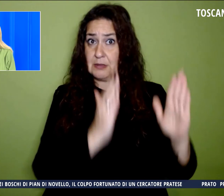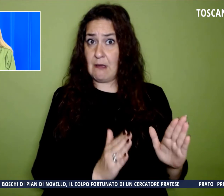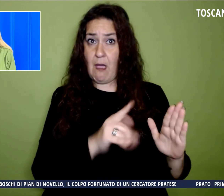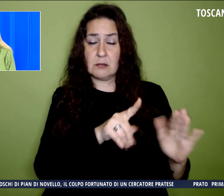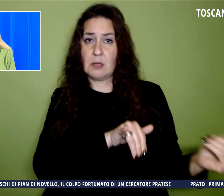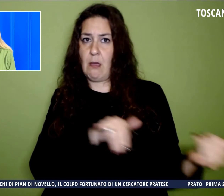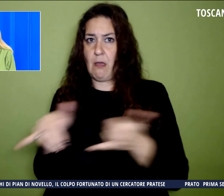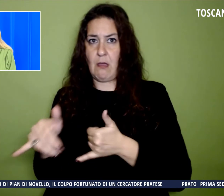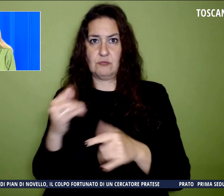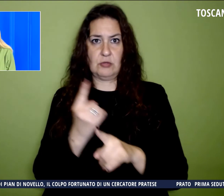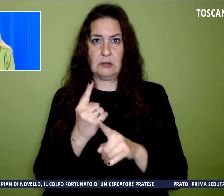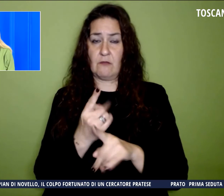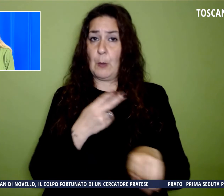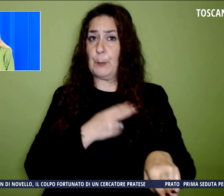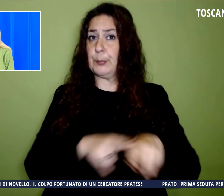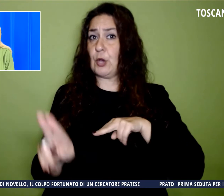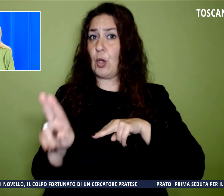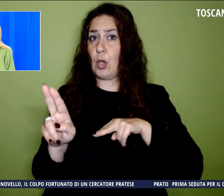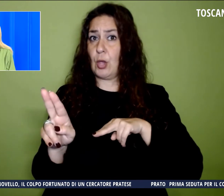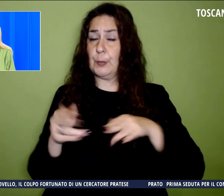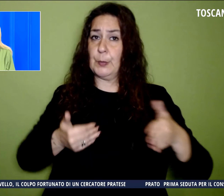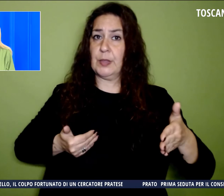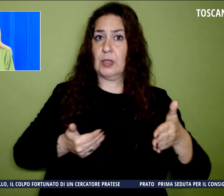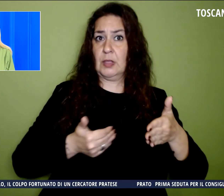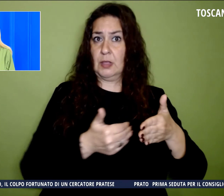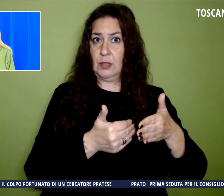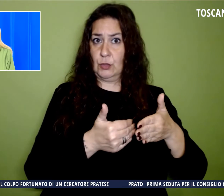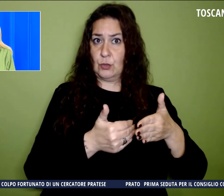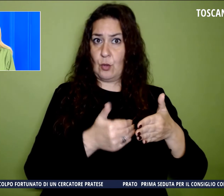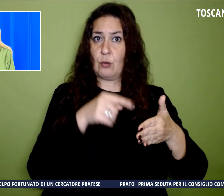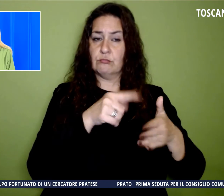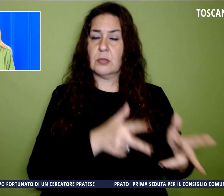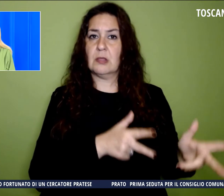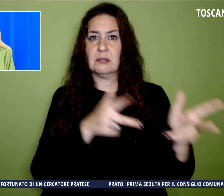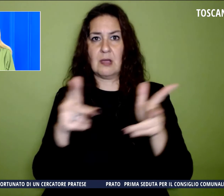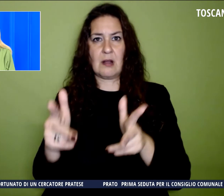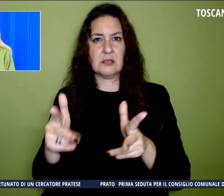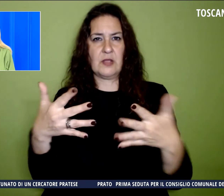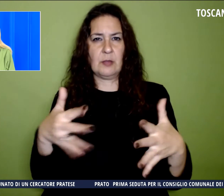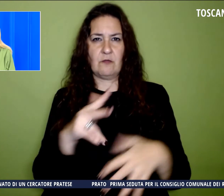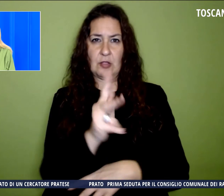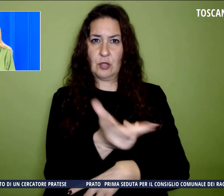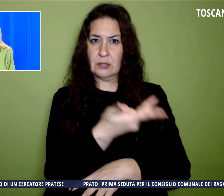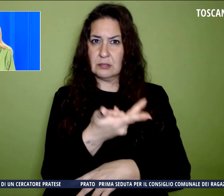avvicinamento a moglie e figlie trasferite poi in una struttura protetta.